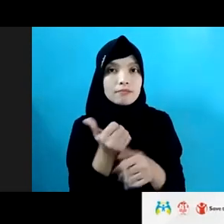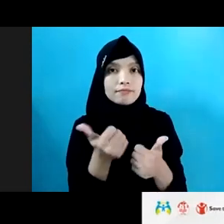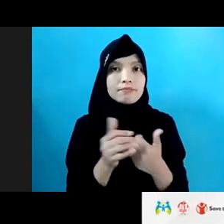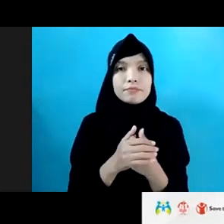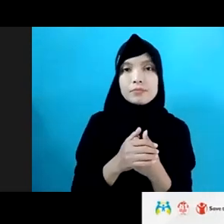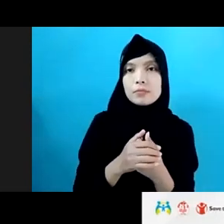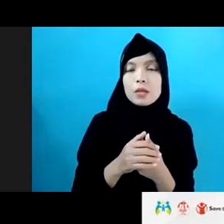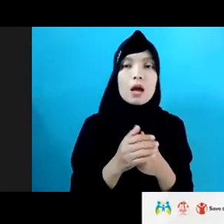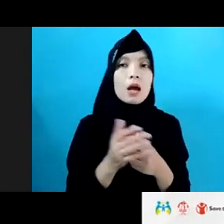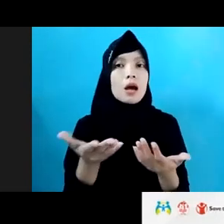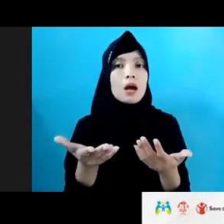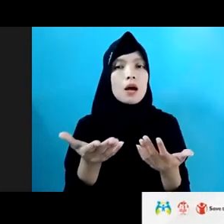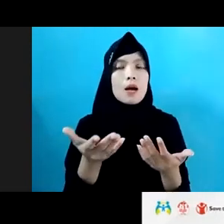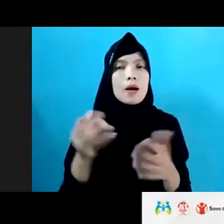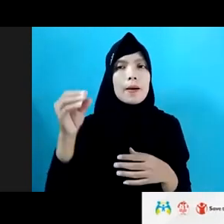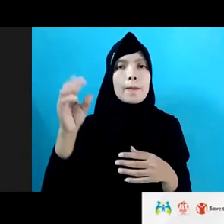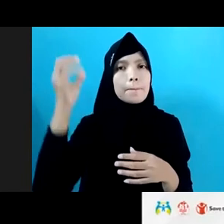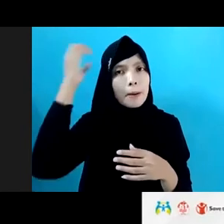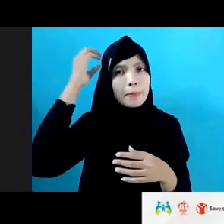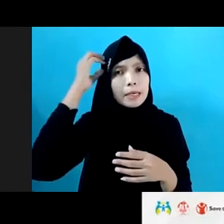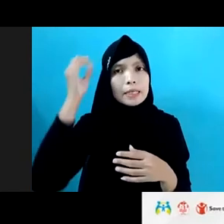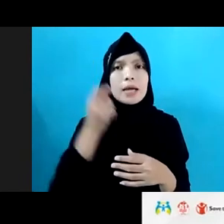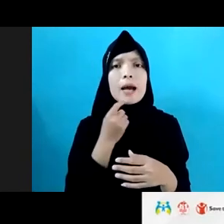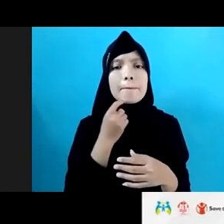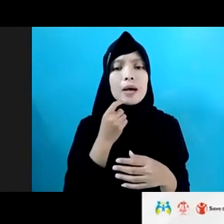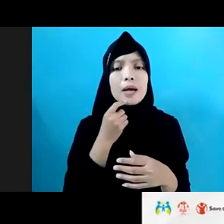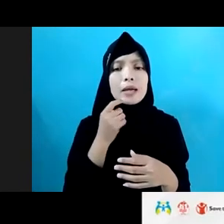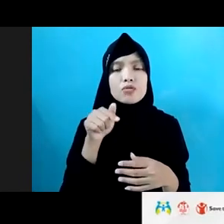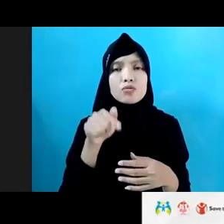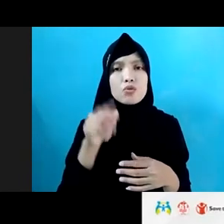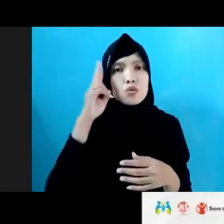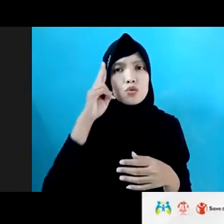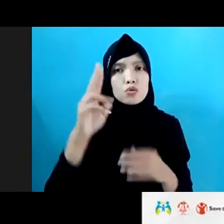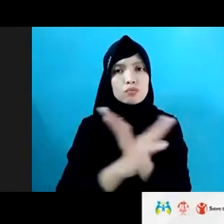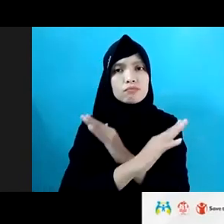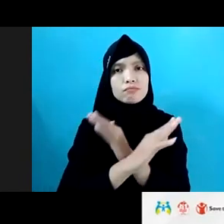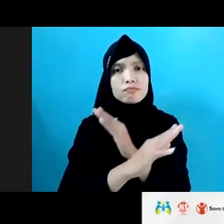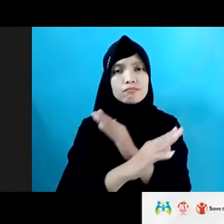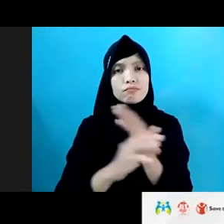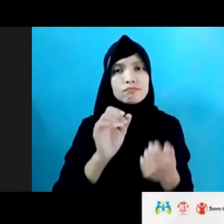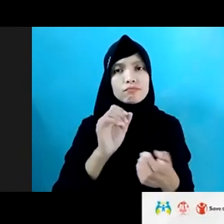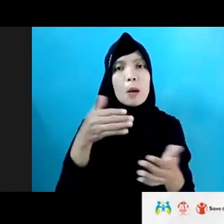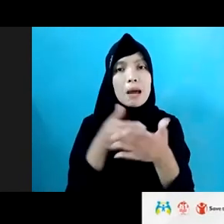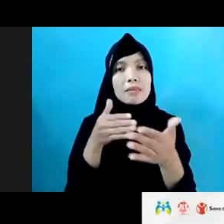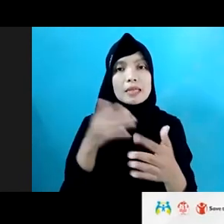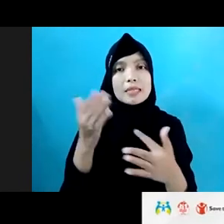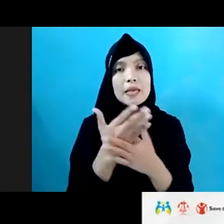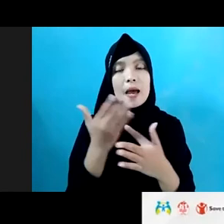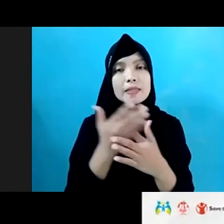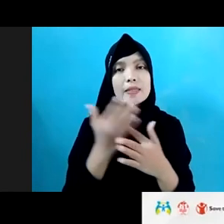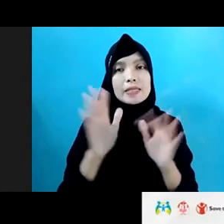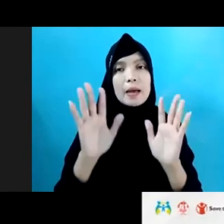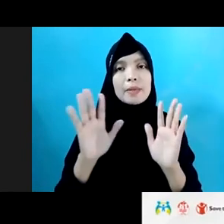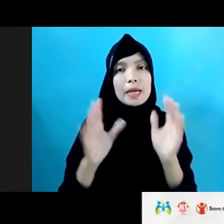Apa saja yang sudah dilakukan oleh pemerintah atau pihak-pihak yang berkompeten lainnya di dalam membatasi akses untuk aplikasi yang